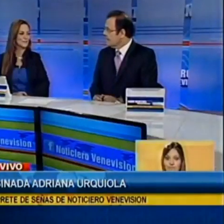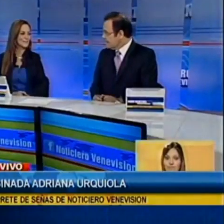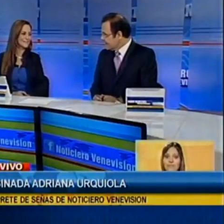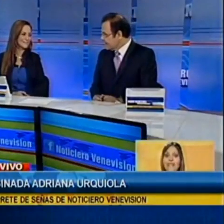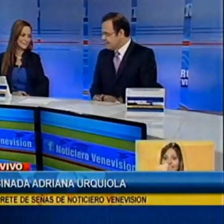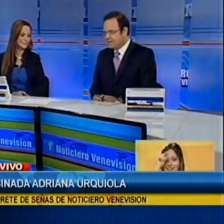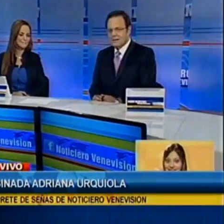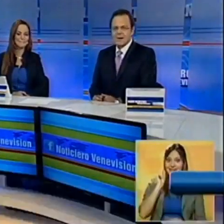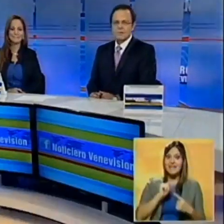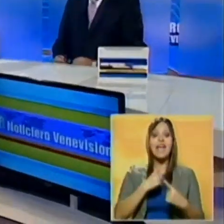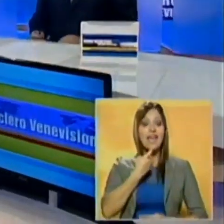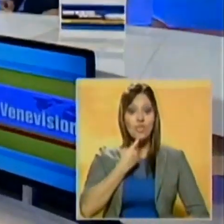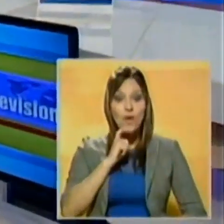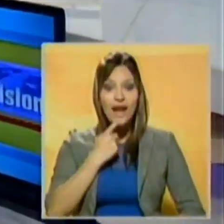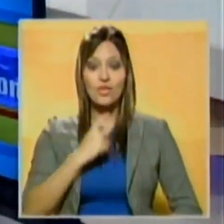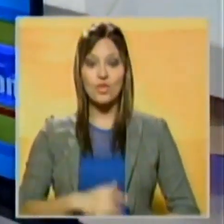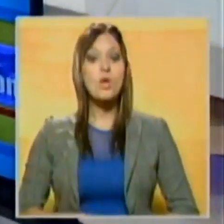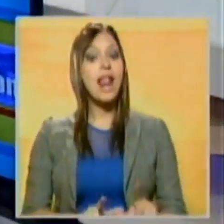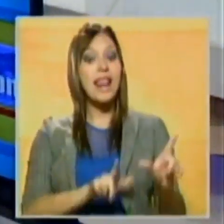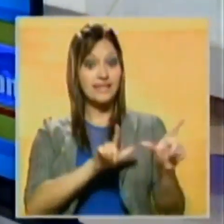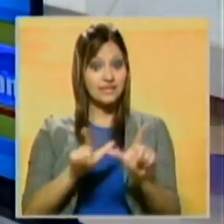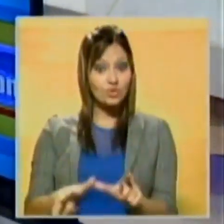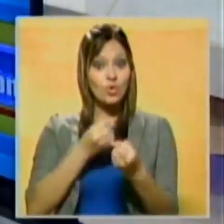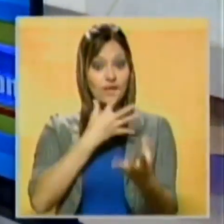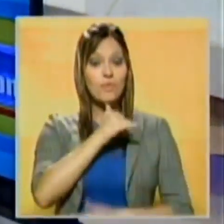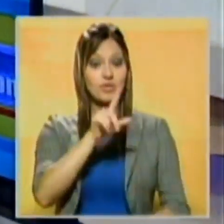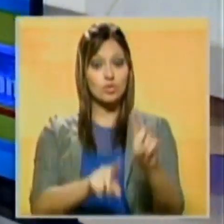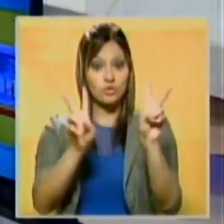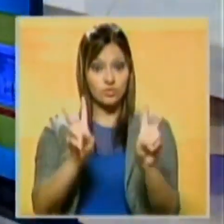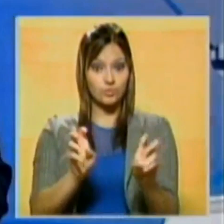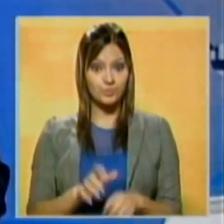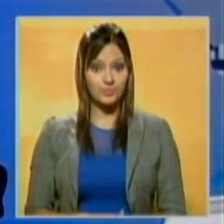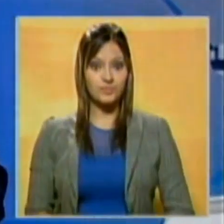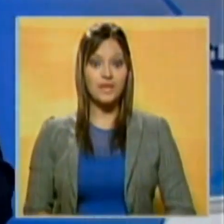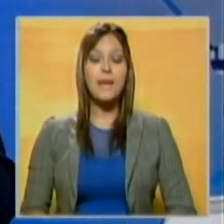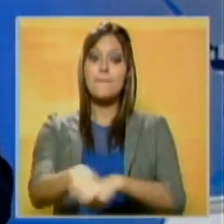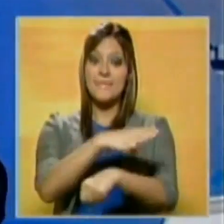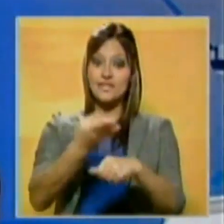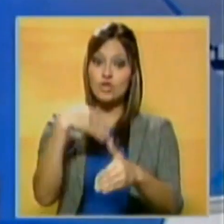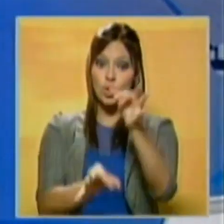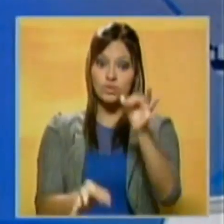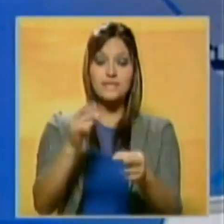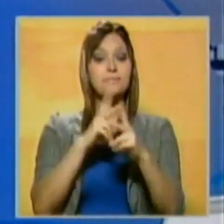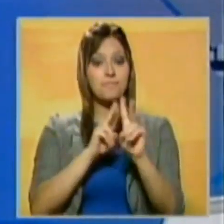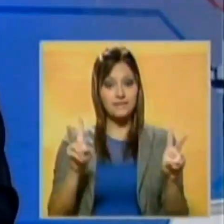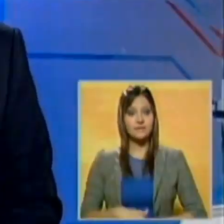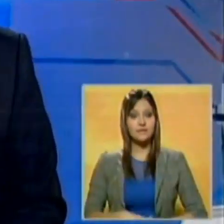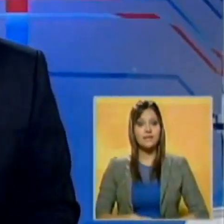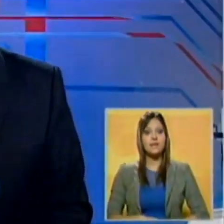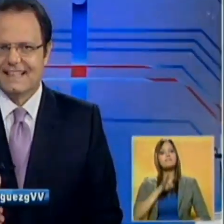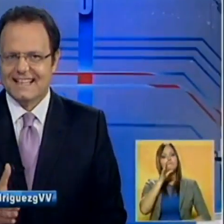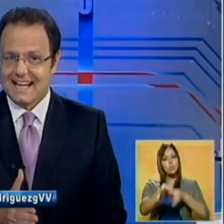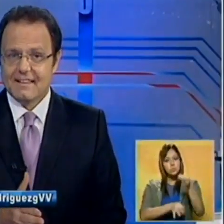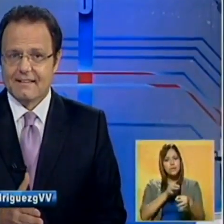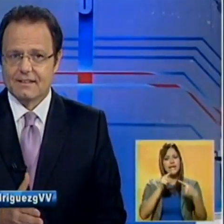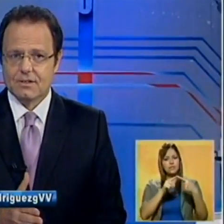Señora Vigenor Krola, de 28 años, como lo decían ustedes, intérprete del lenguaje de señas de la Emisión Meridiana de Noticiero de Revisión,